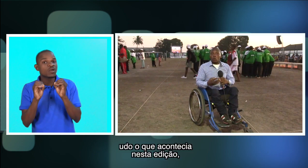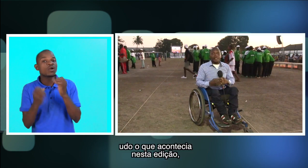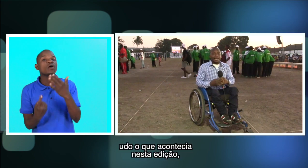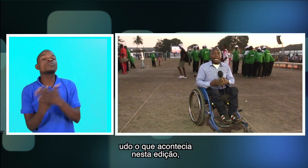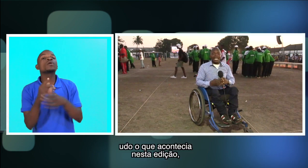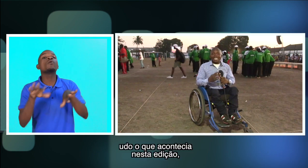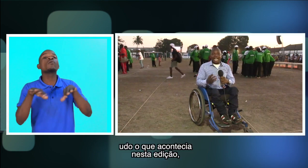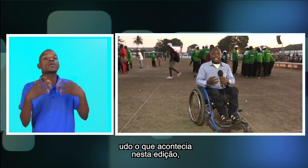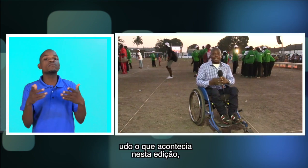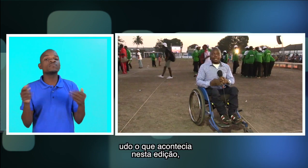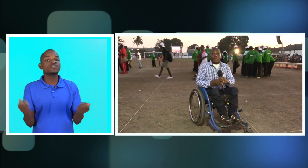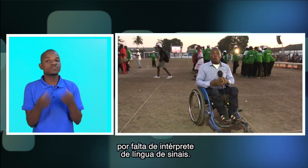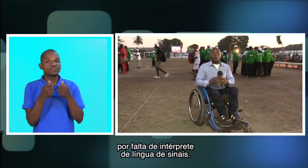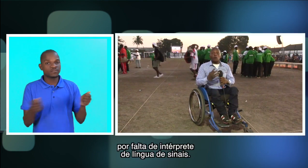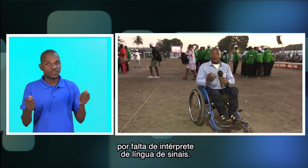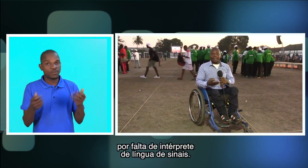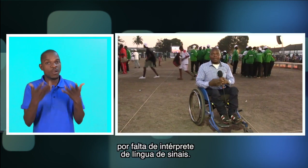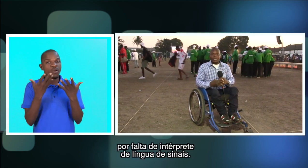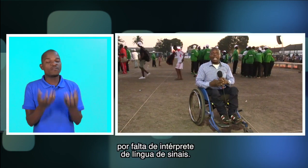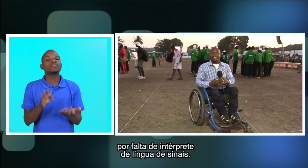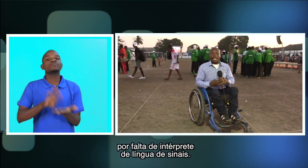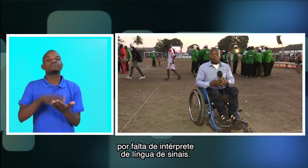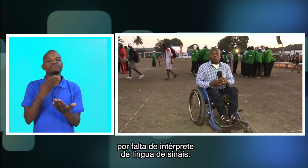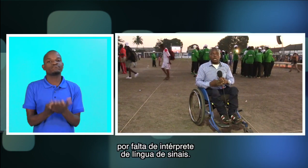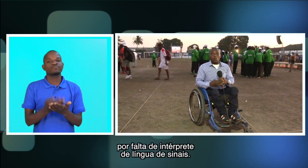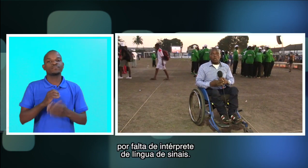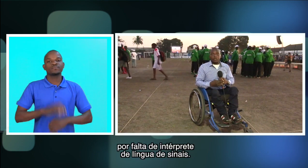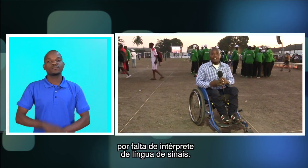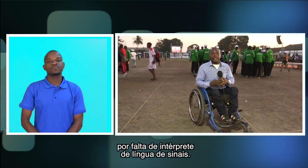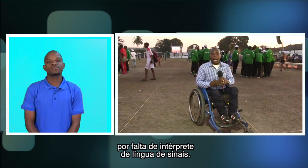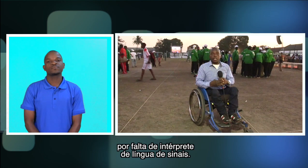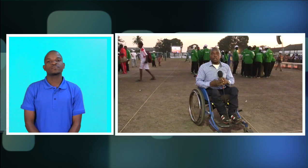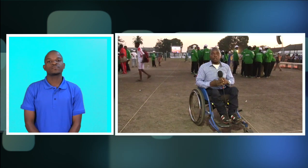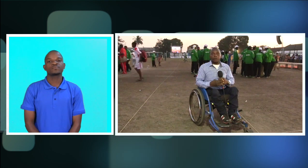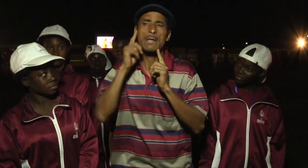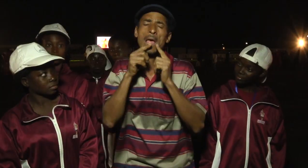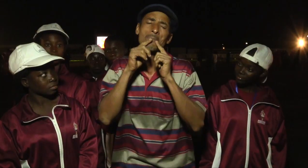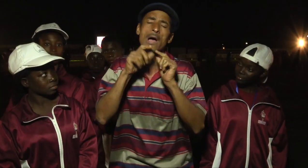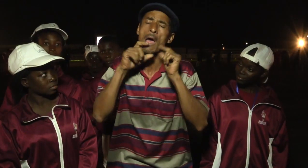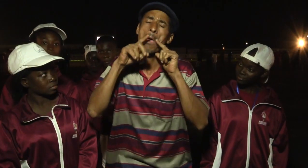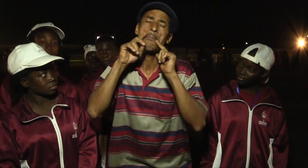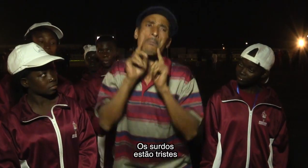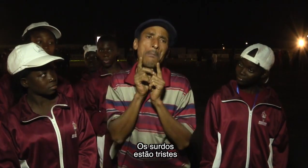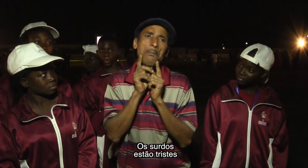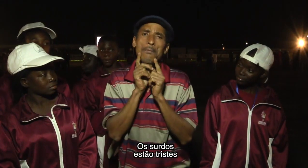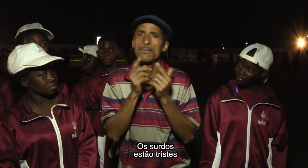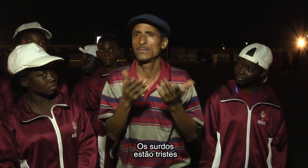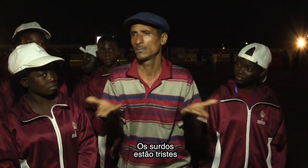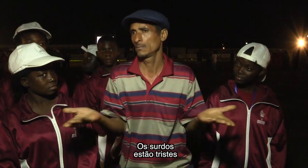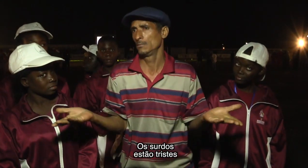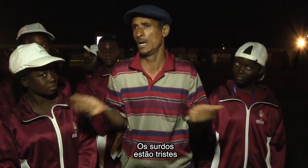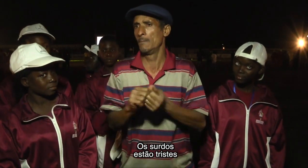acontecia nesta edição por falta de intérprete de línguas de sinais. Os surdos estão tristes,